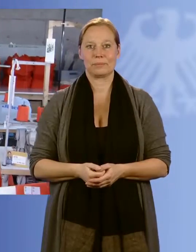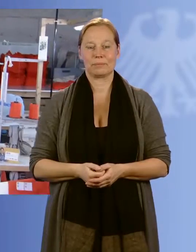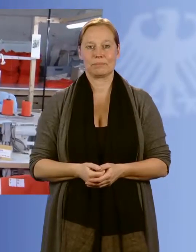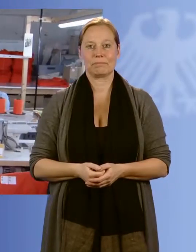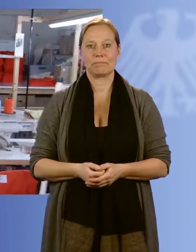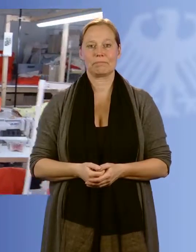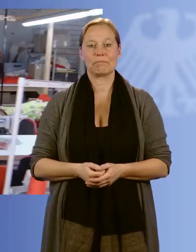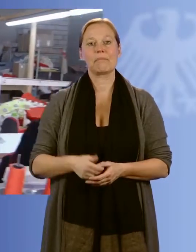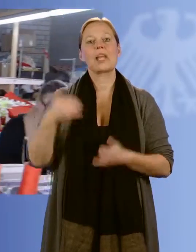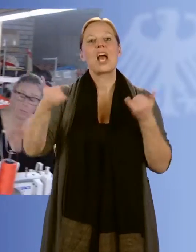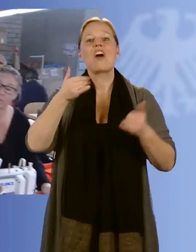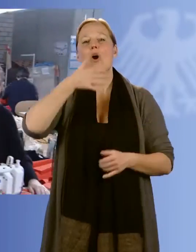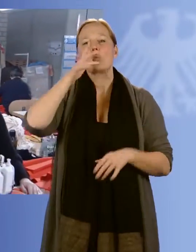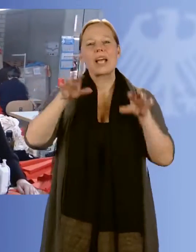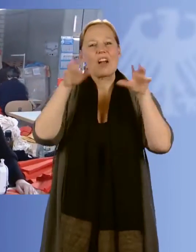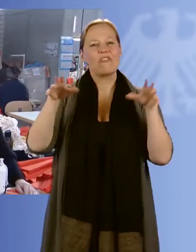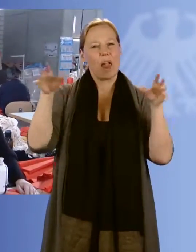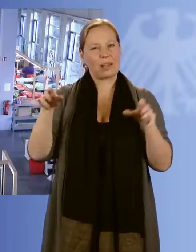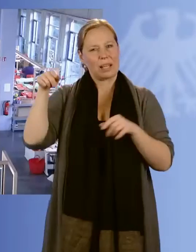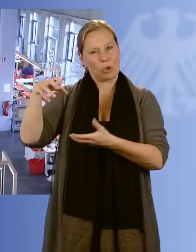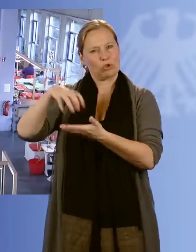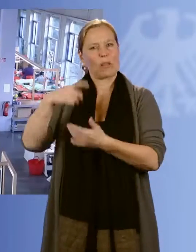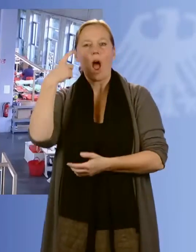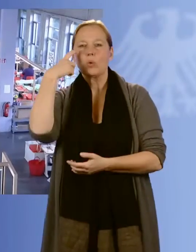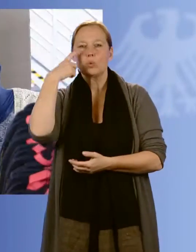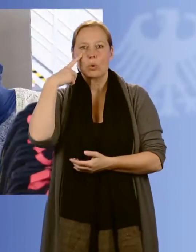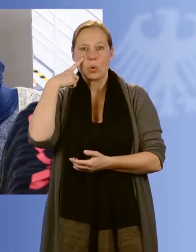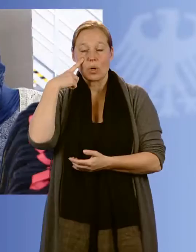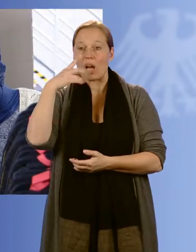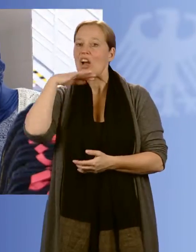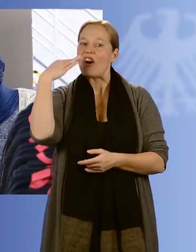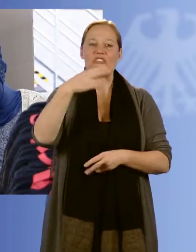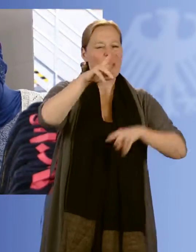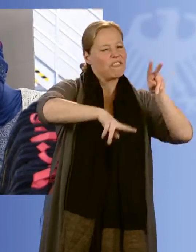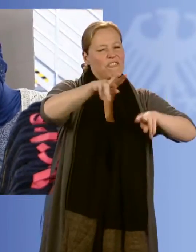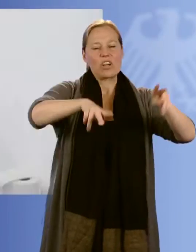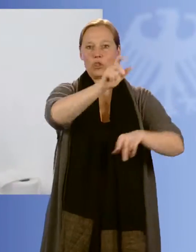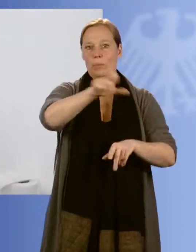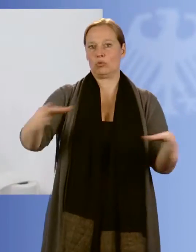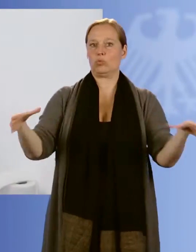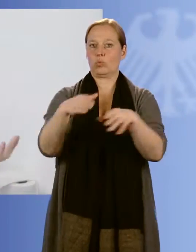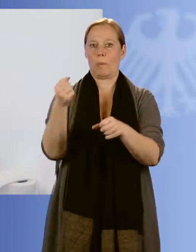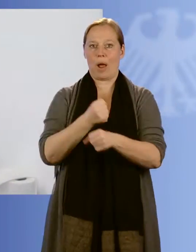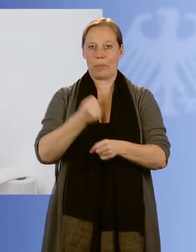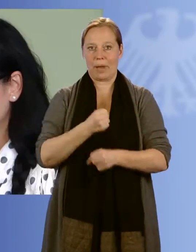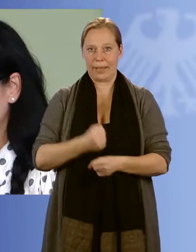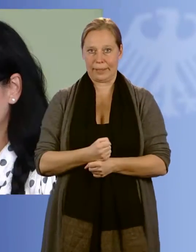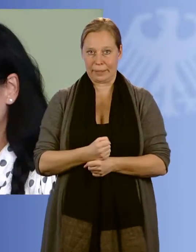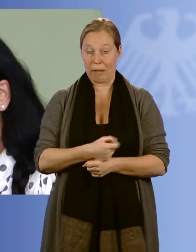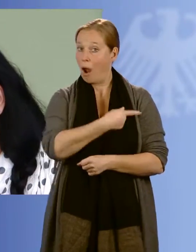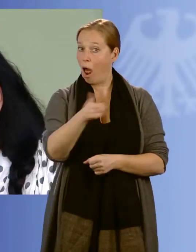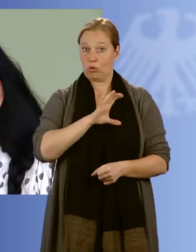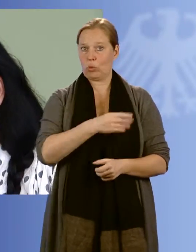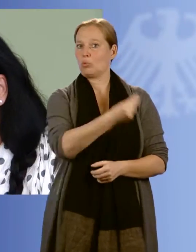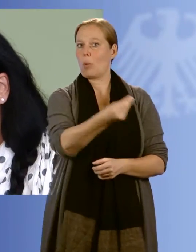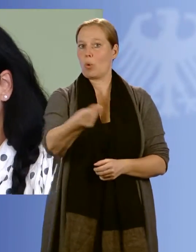Bei Sina Trinkwalder in Augsburg arbeiten Menschen zusammen, die unterschiedlicher nicht sein können. Hier bekommt jeder eine